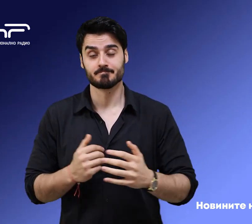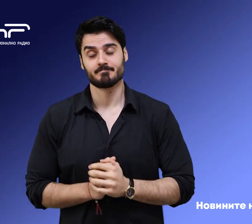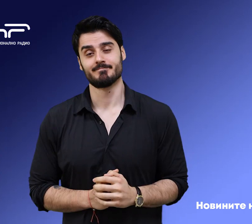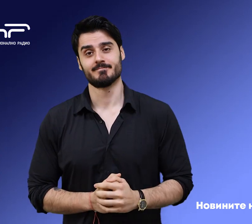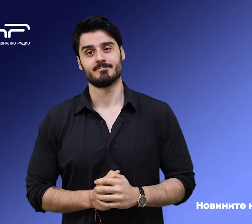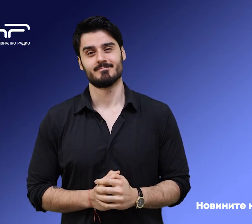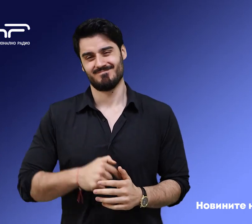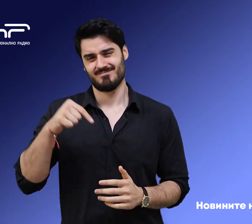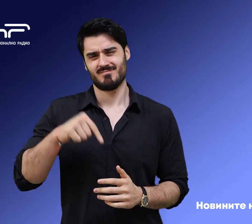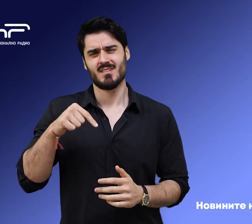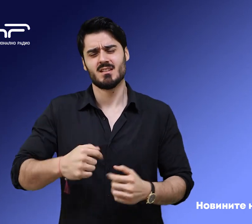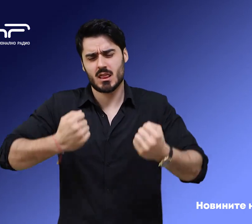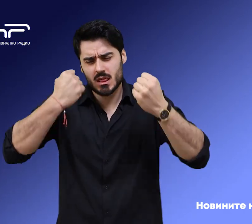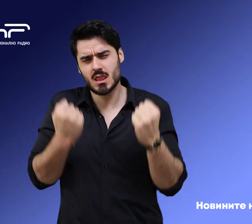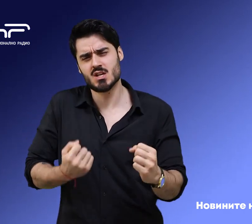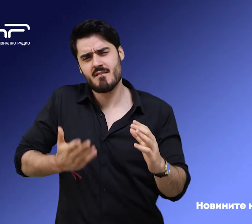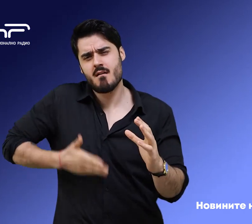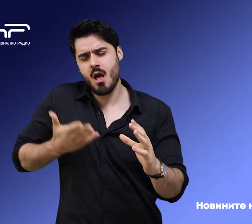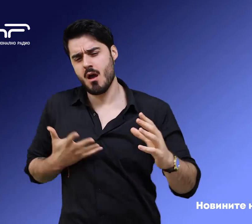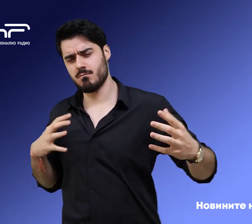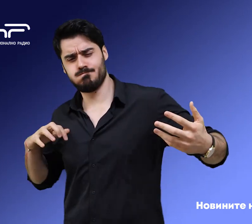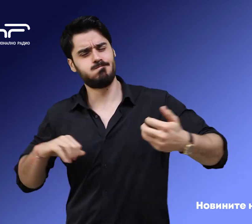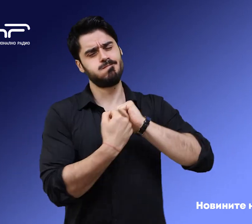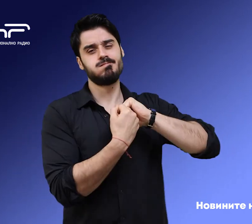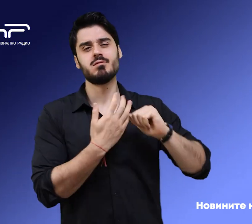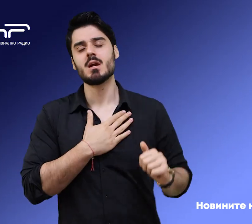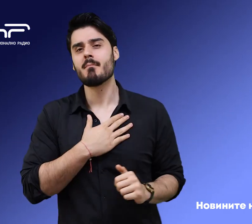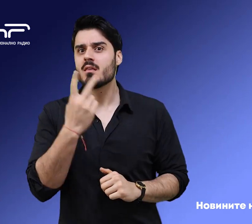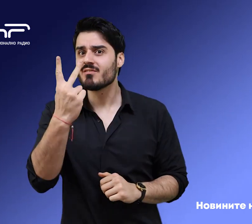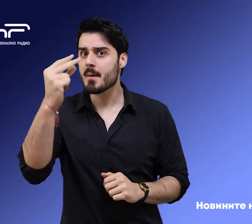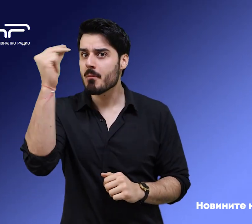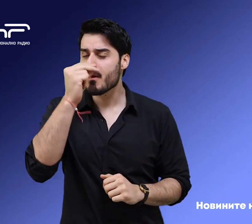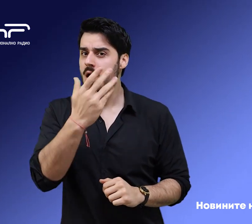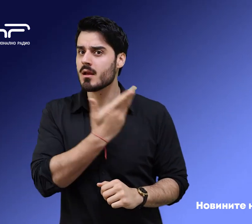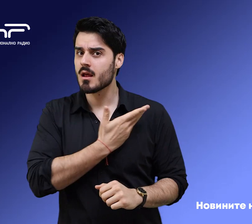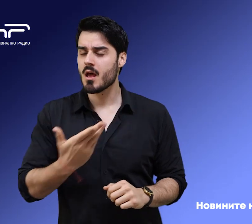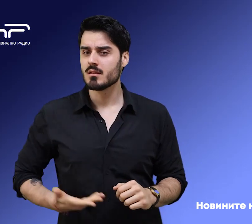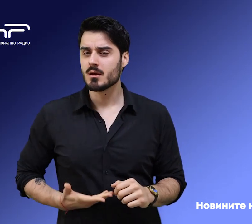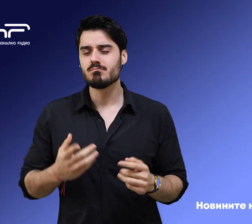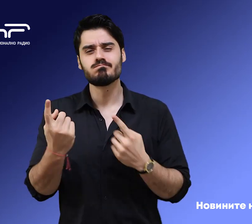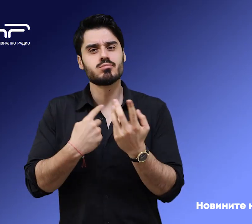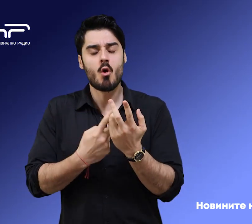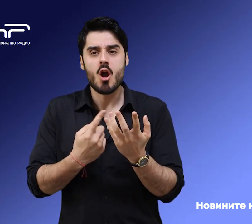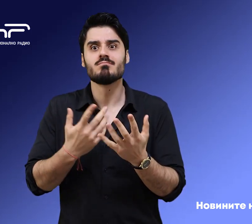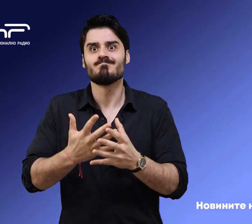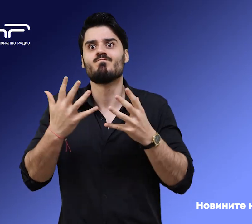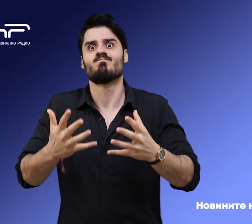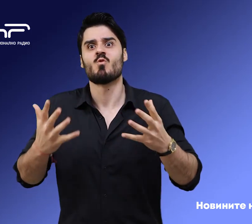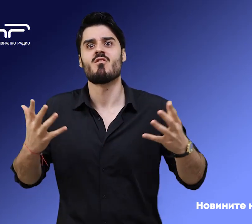При днешната тежка влакова катастрофа в Гърция има и два маранени българи. Троят на загиналите при инцидента се увеличава. Турски